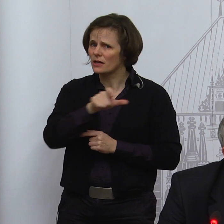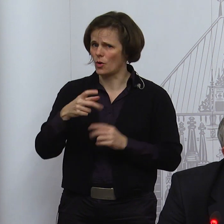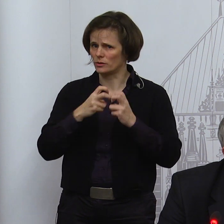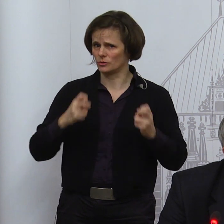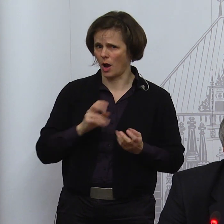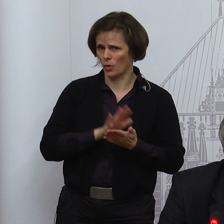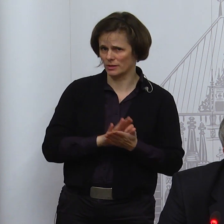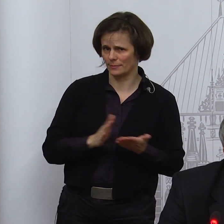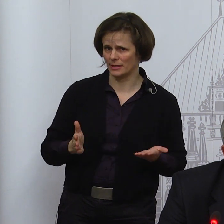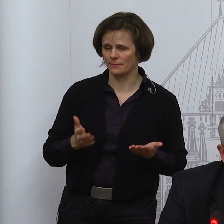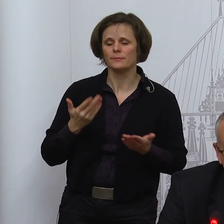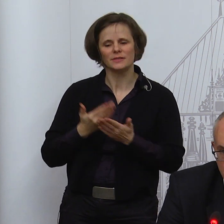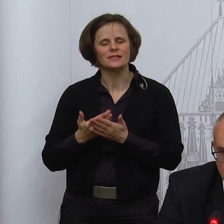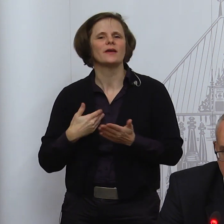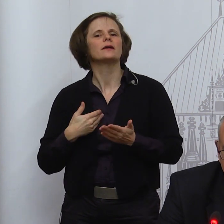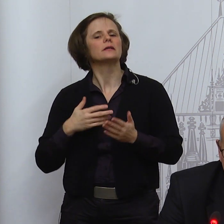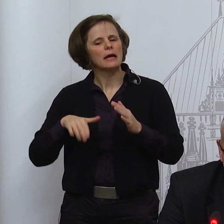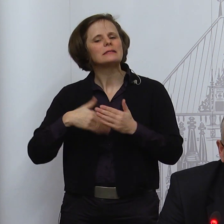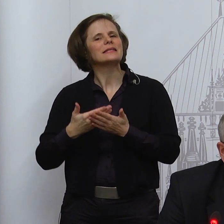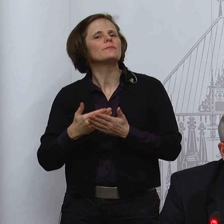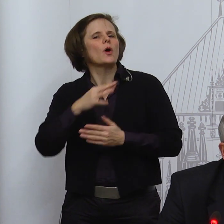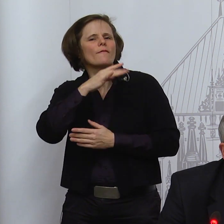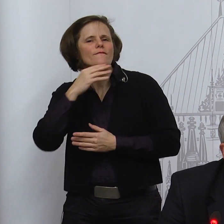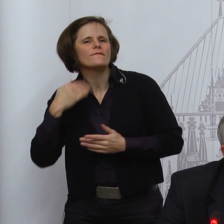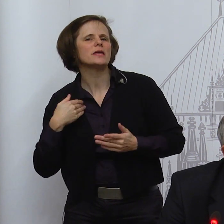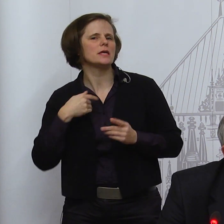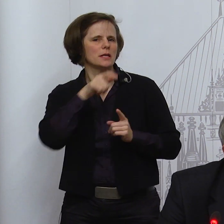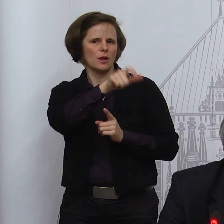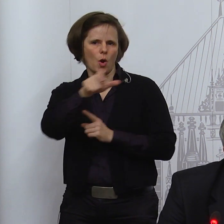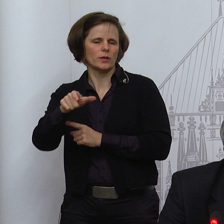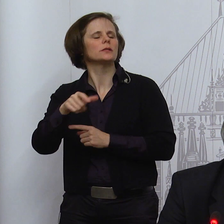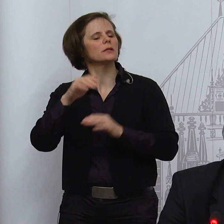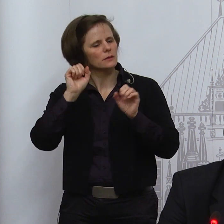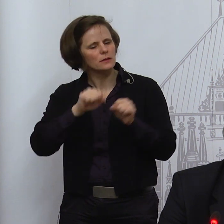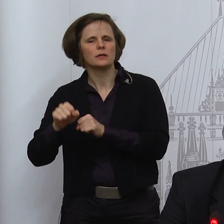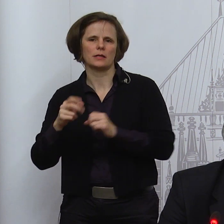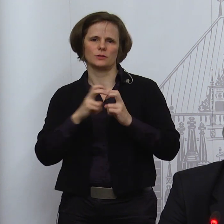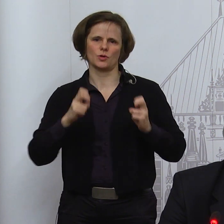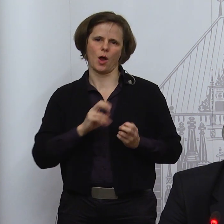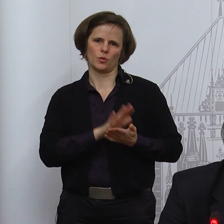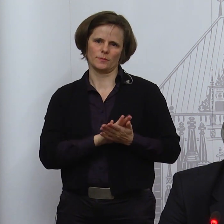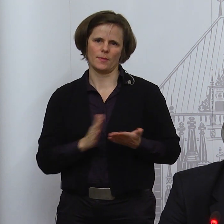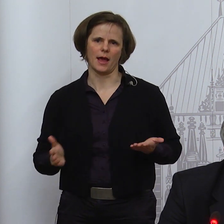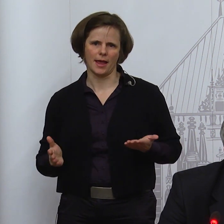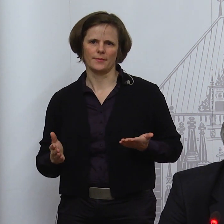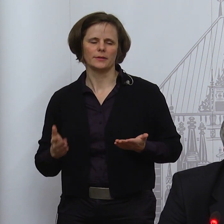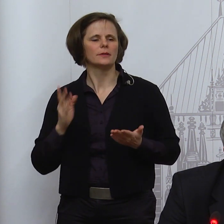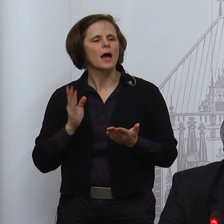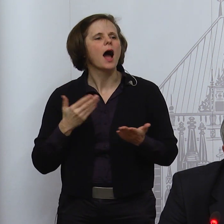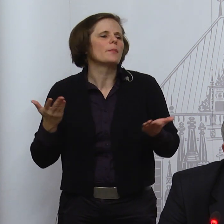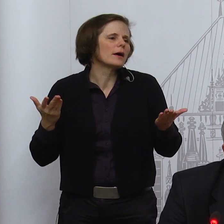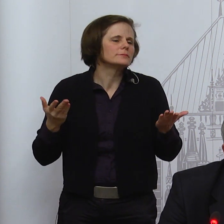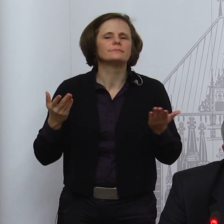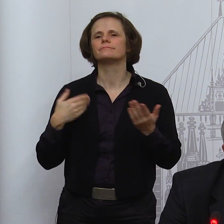diskutieren, aushandeln, sicherlich auch mal darüber streiten. Das ist aber bei jeder Anwendung von allgemeinen